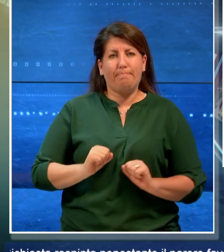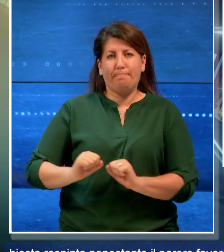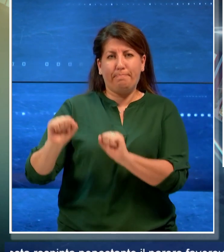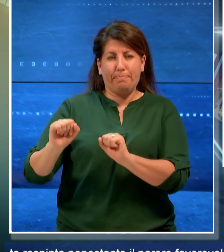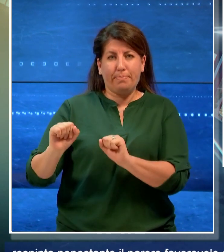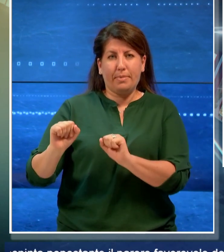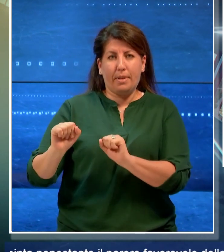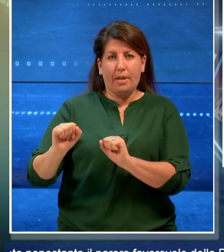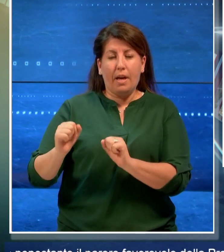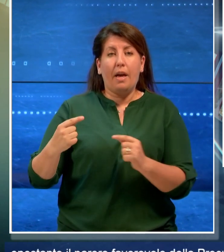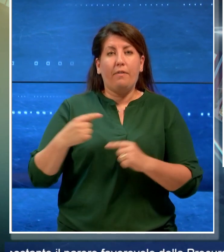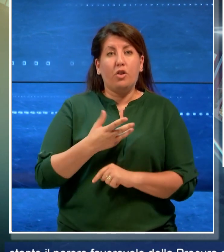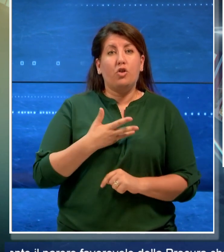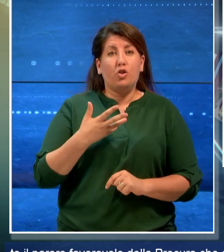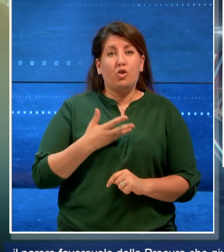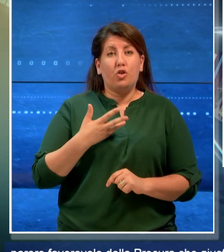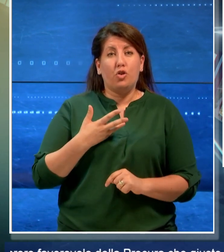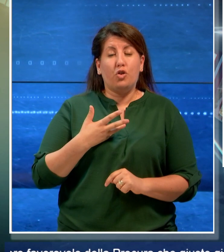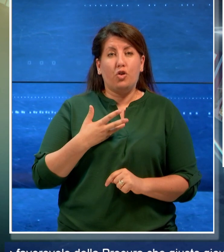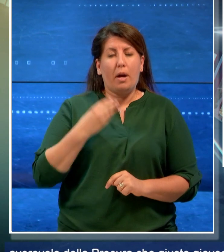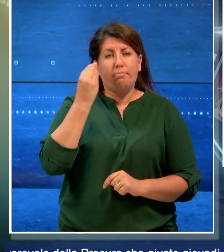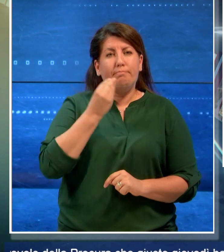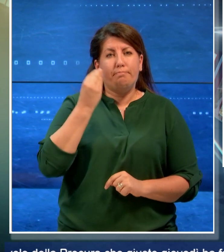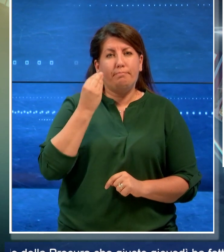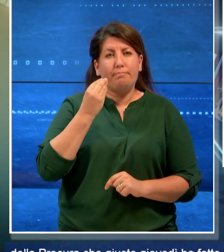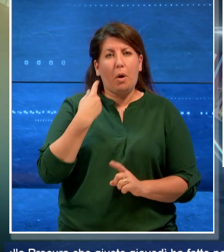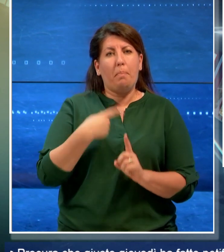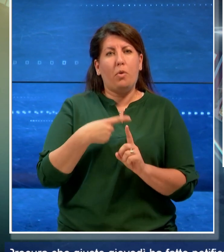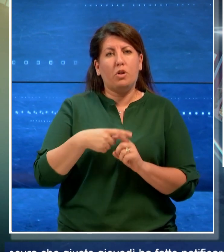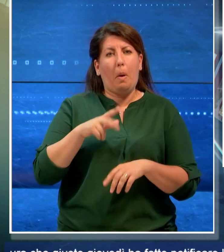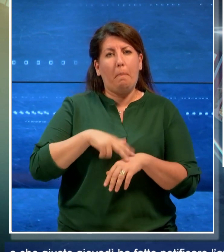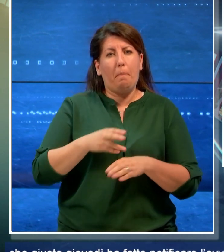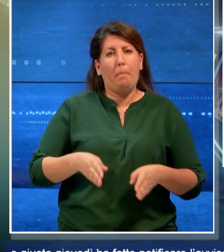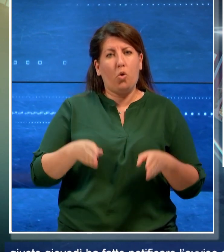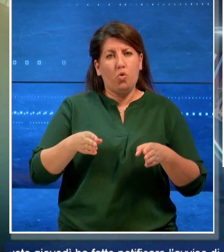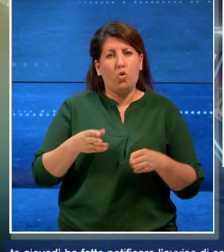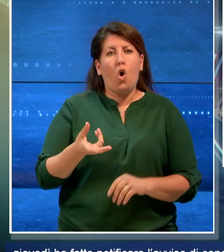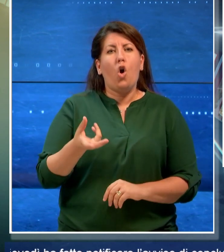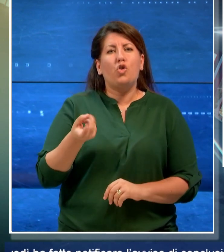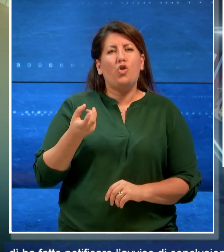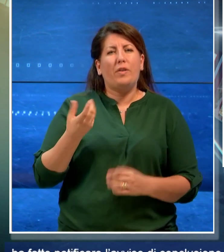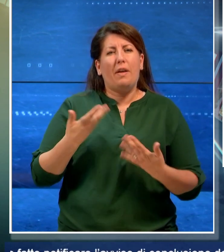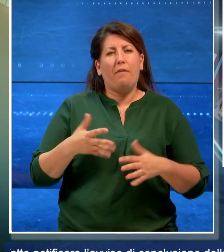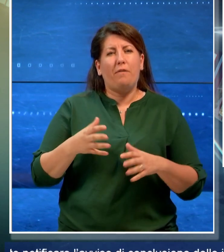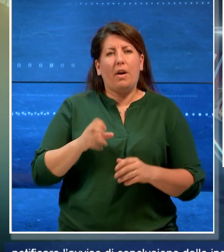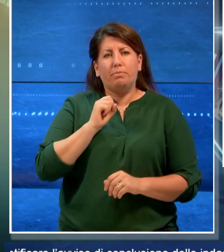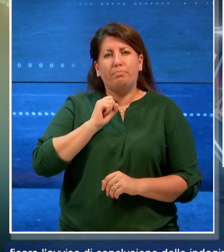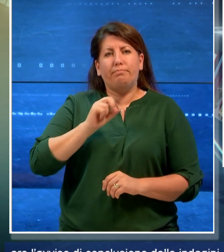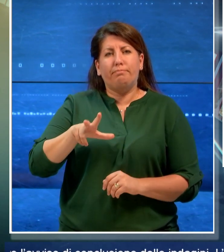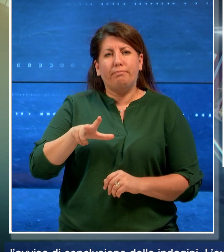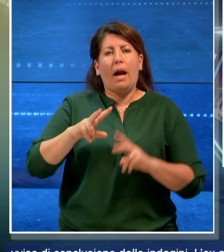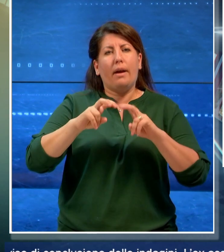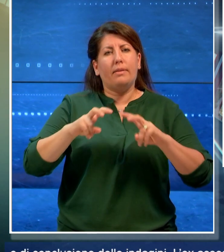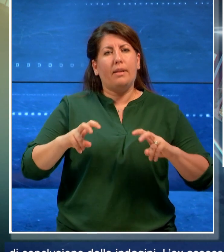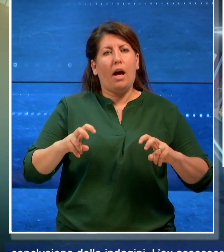parere favorevole della Procura che giovedì ha fatto notificare l'avviso di conclusioni delle